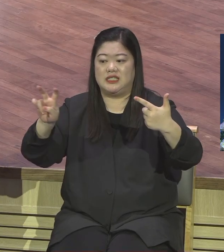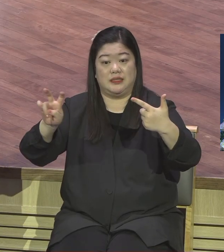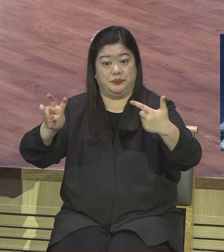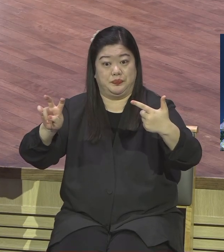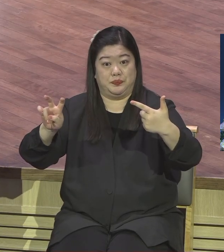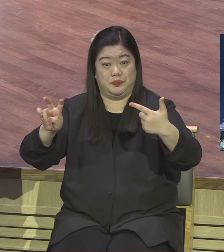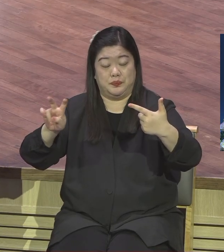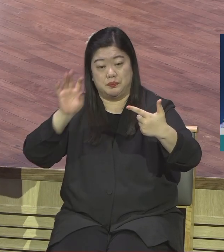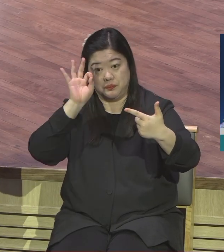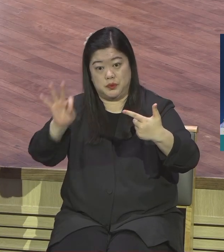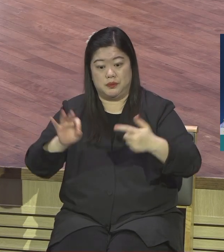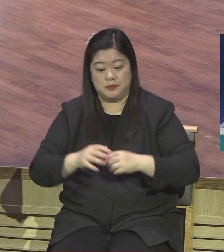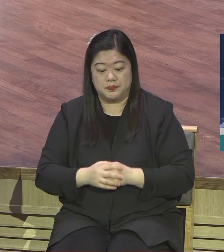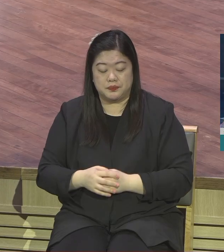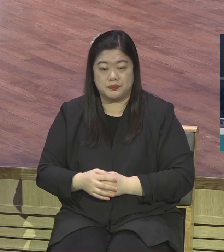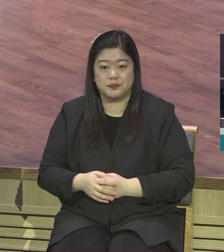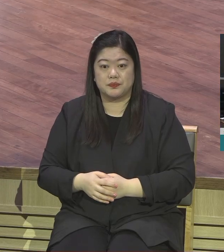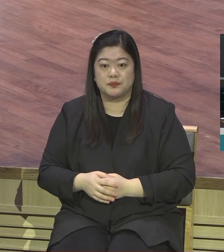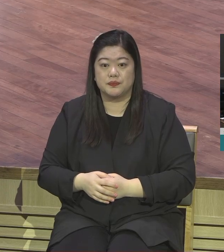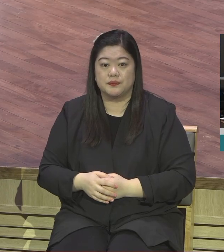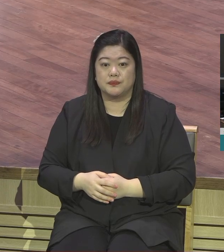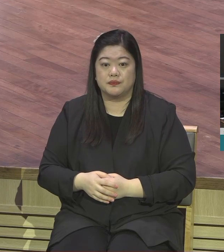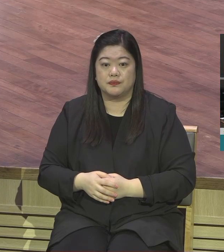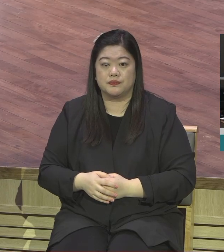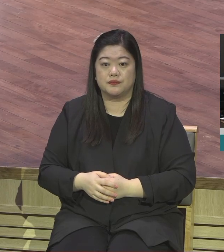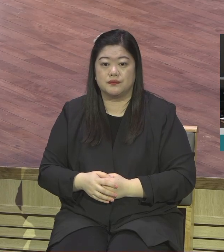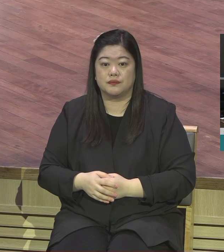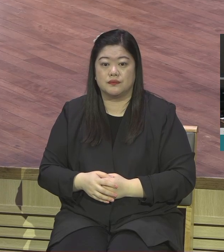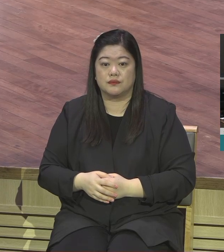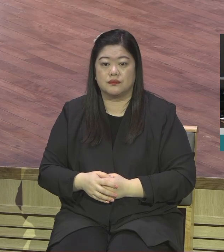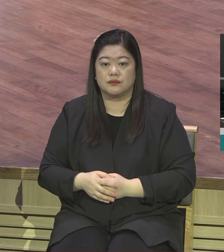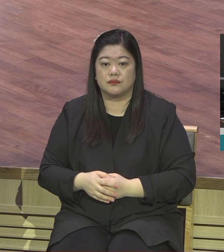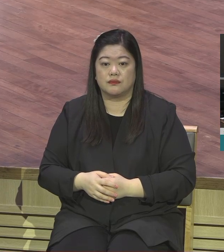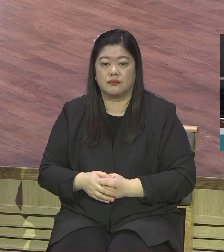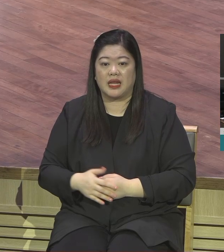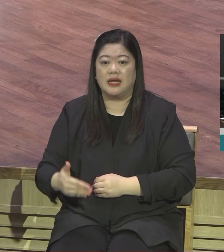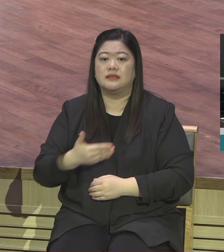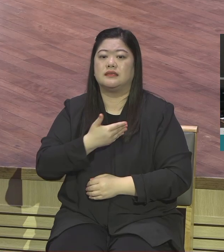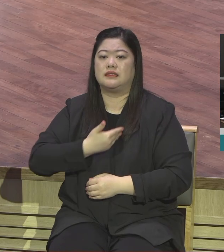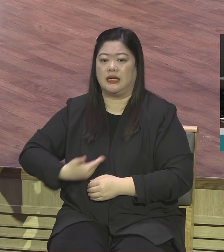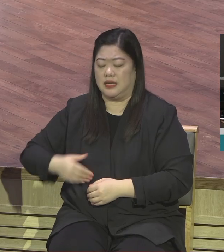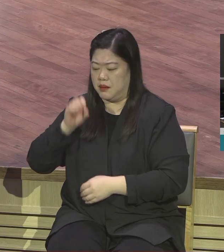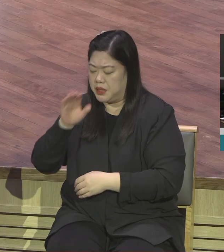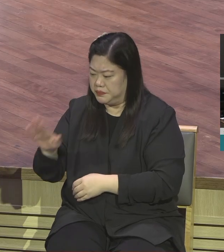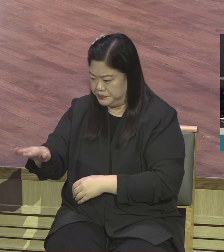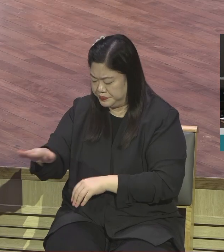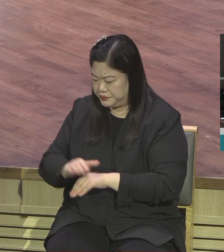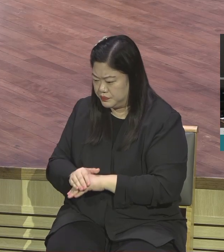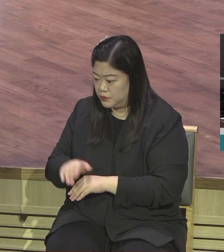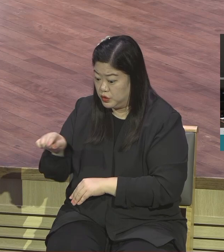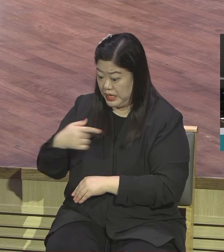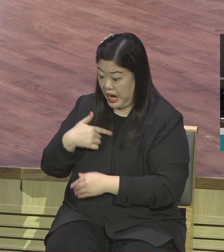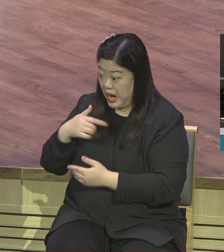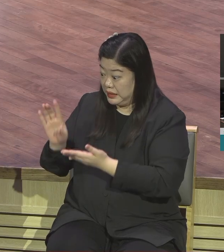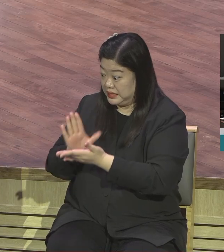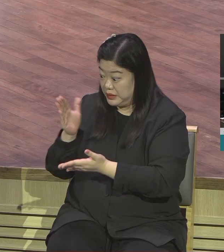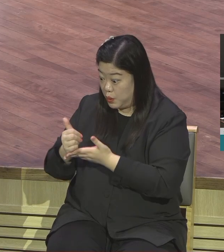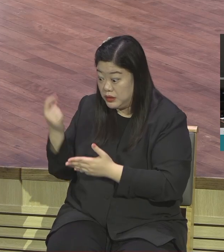하십니다 20절입니다 이에 제자들에게 경고하사 자기가 그리스도인 것을 아무에게도 그러지 말라